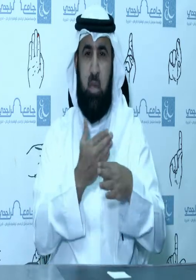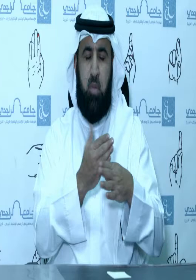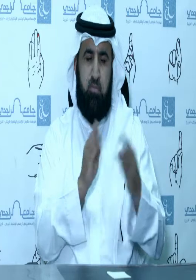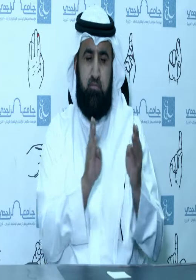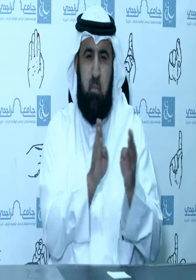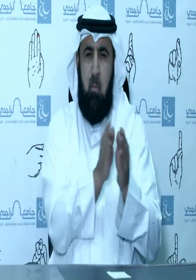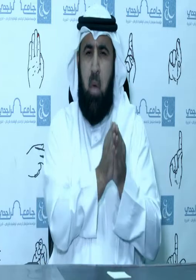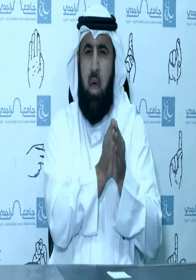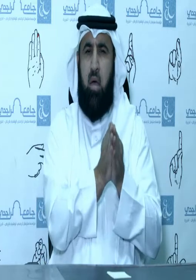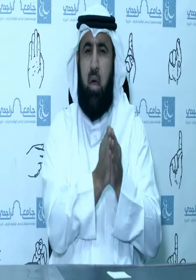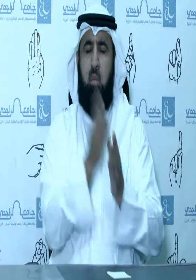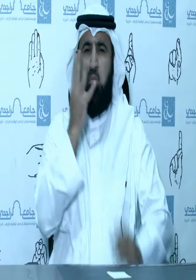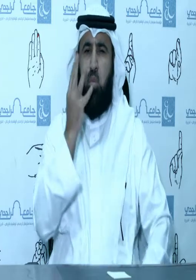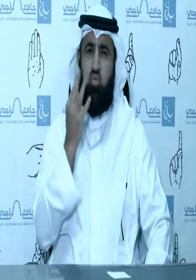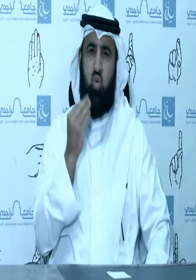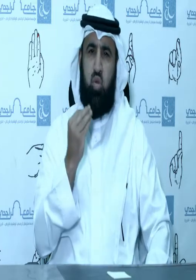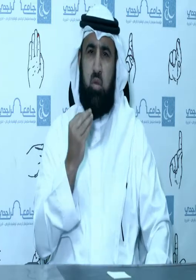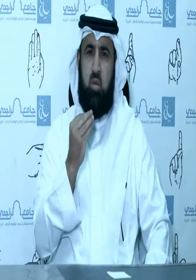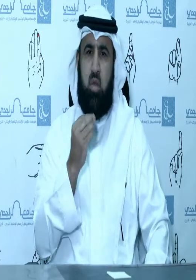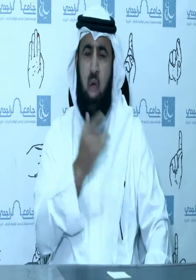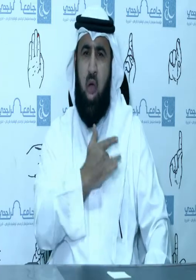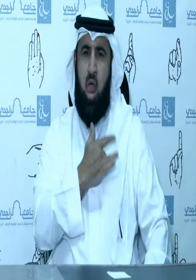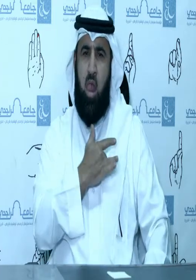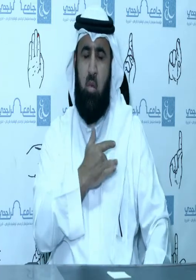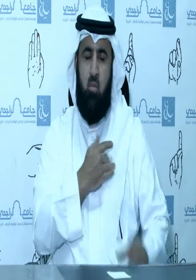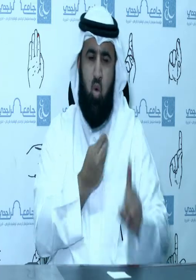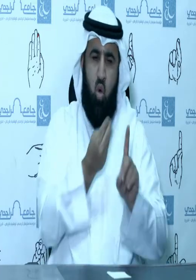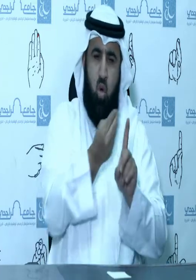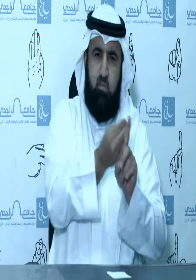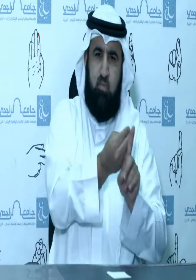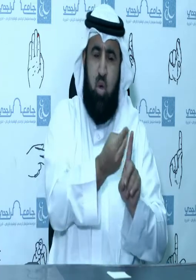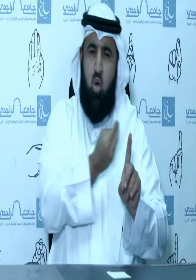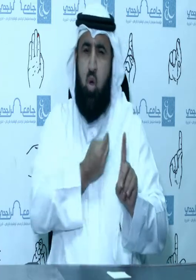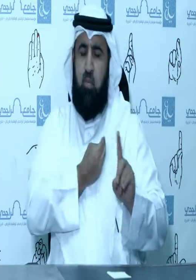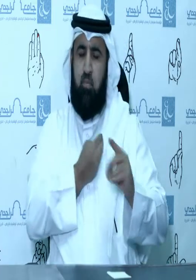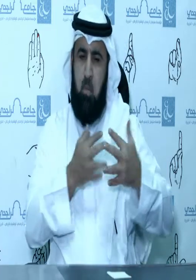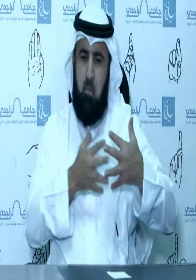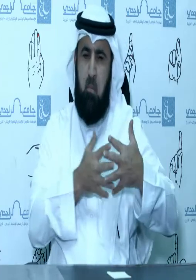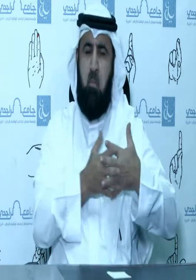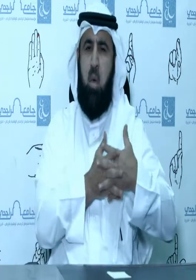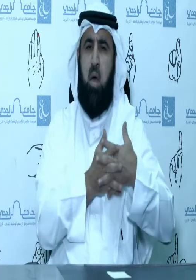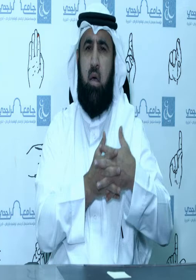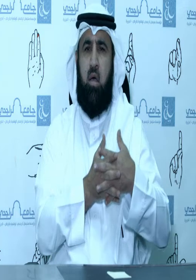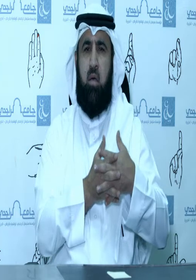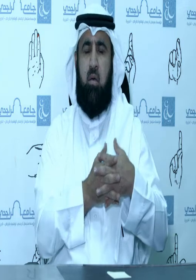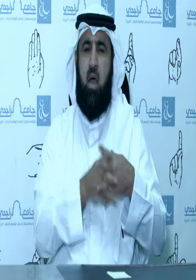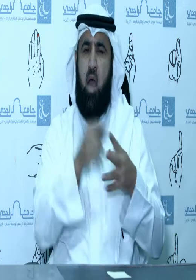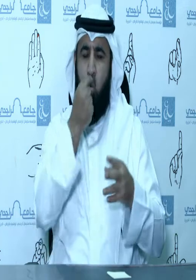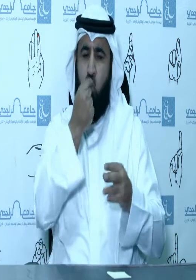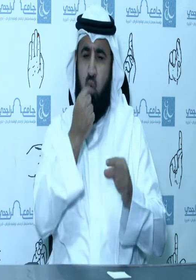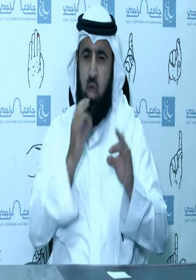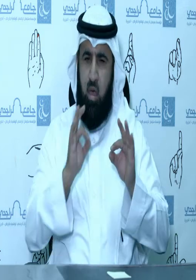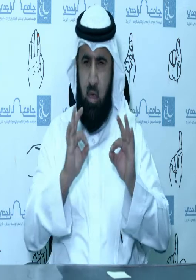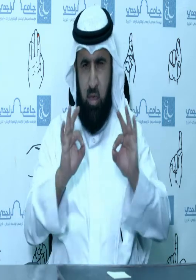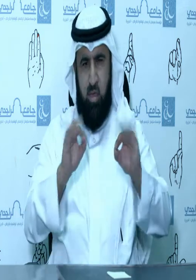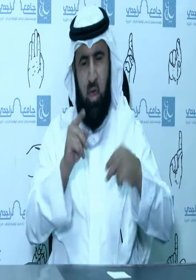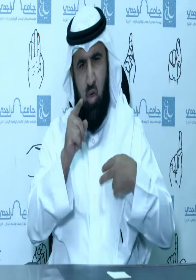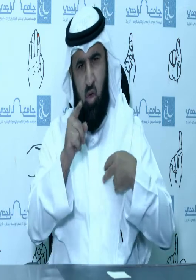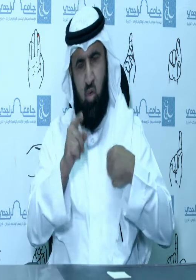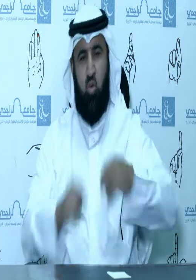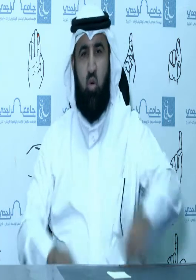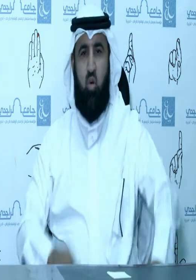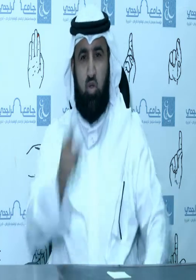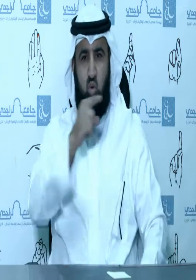وجعل بينكم مودة ورحمة إن في ذلك لآيات لقوم